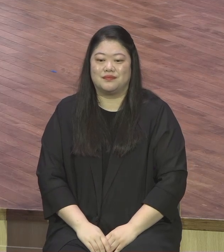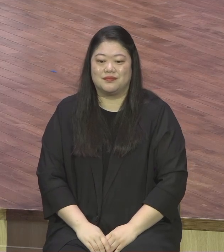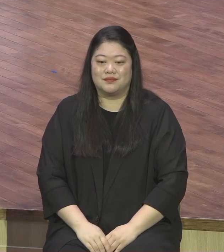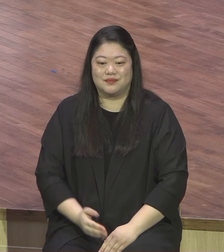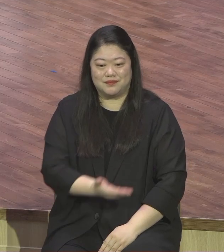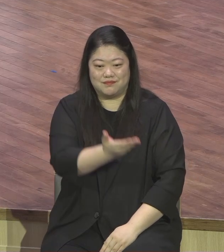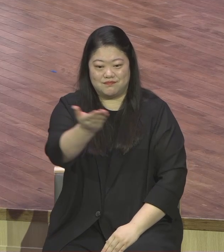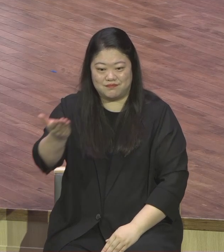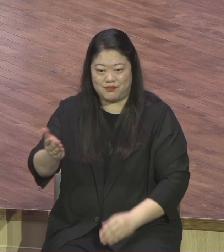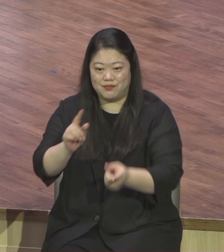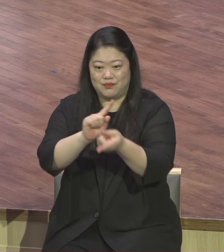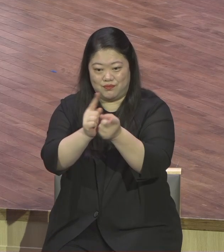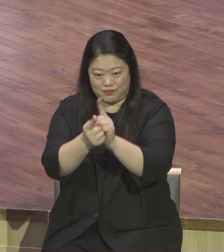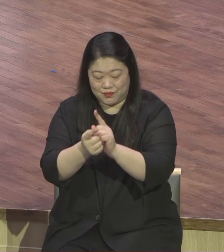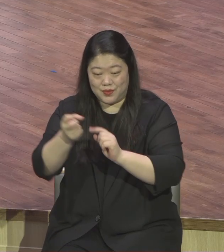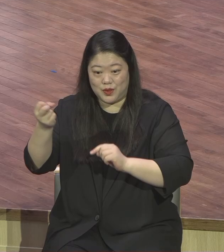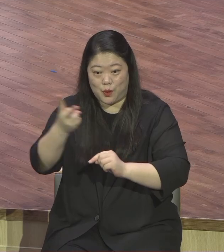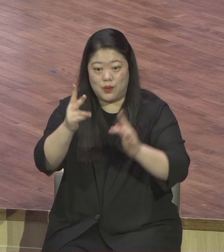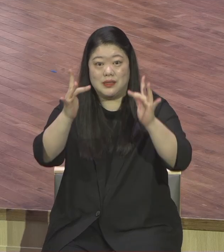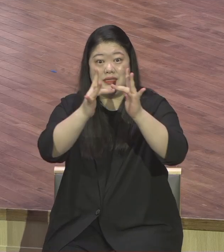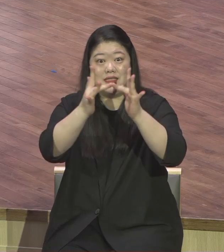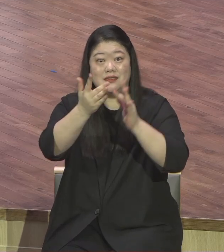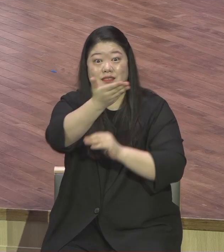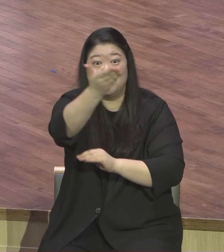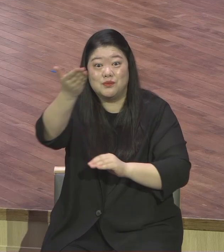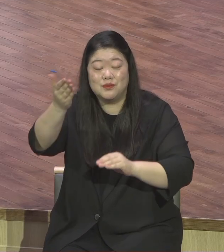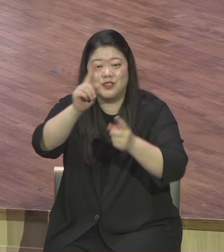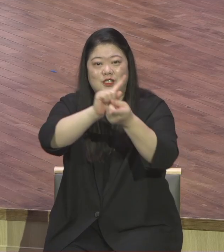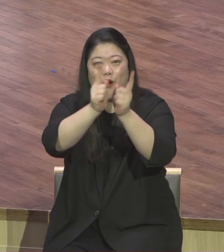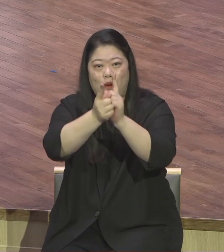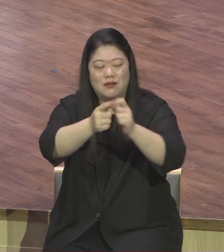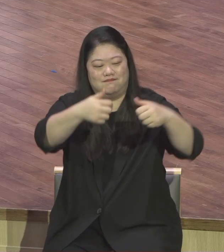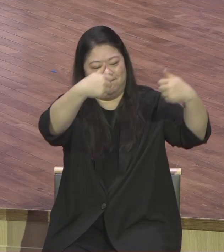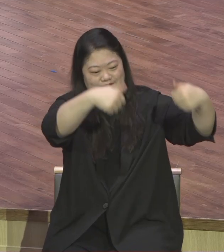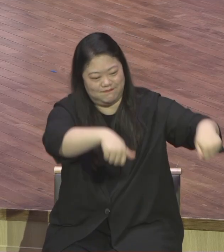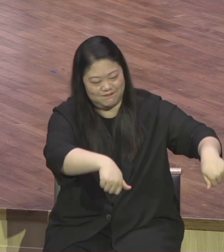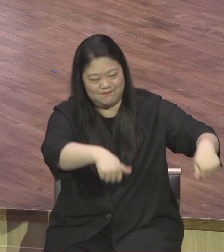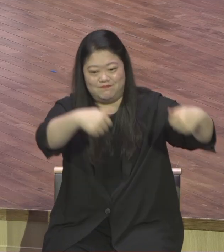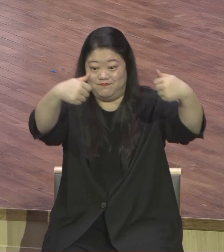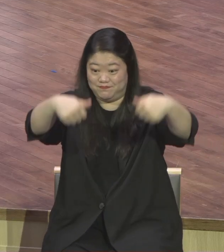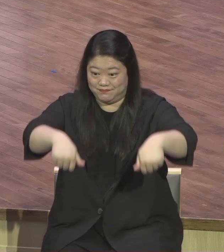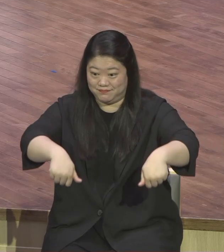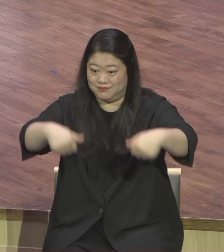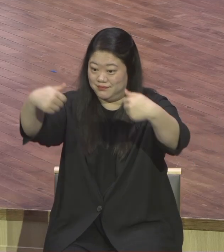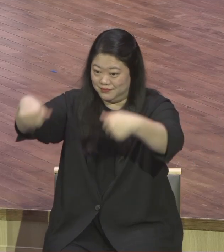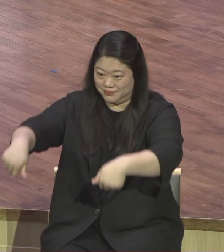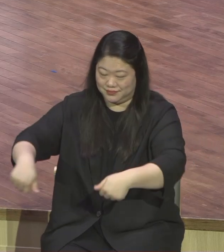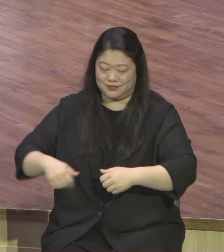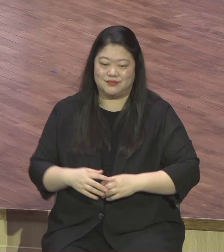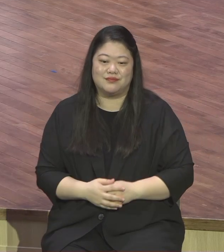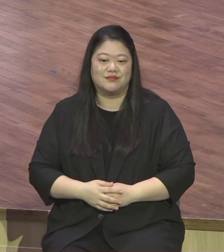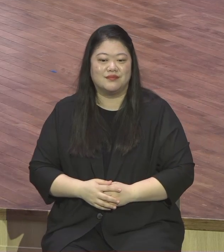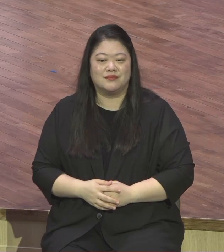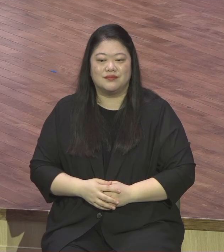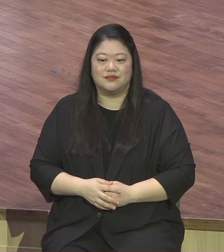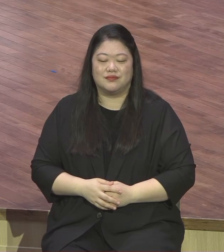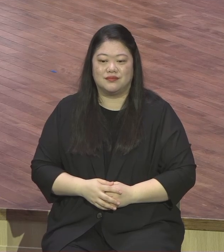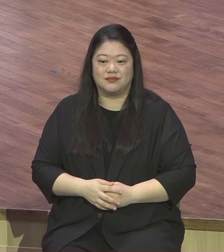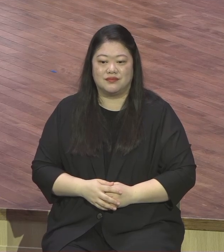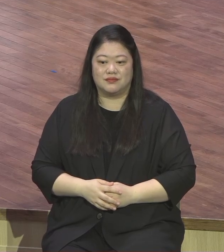성도들 또 우리 원뉴스 홀 비전홀 온라인 예배대 성도들 같이 서로 인사합시다. 아마 다음 주 되면 좀